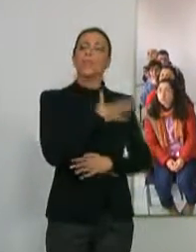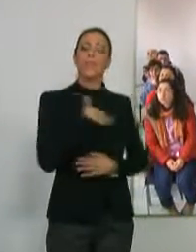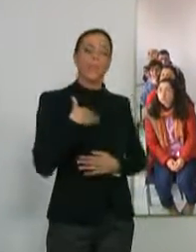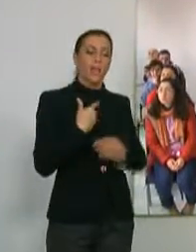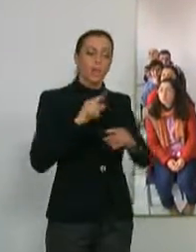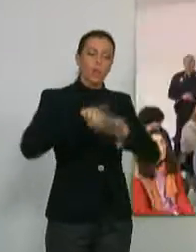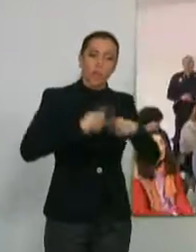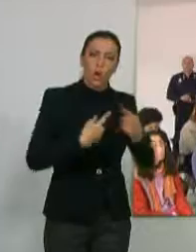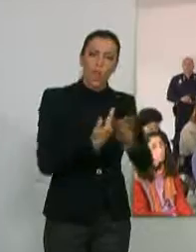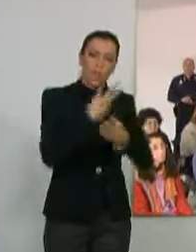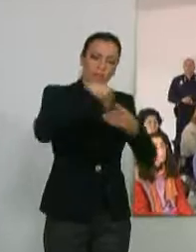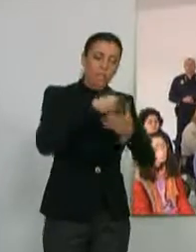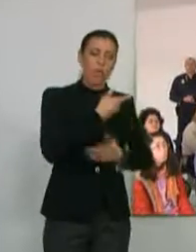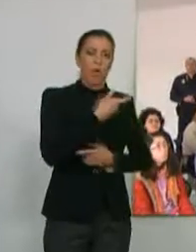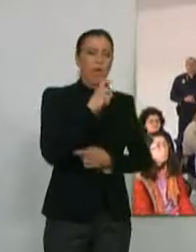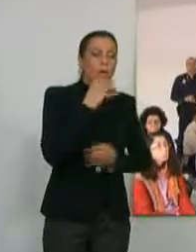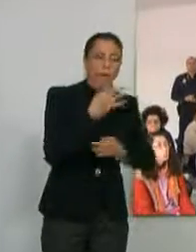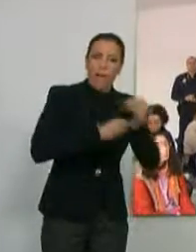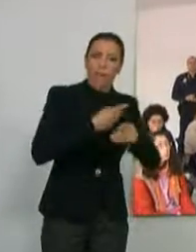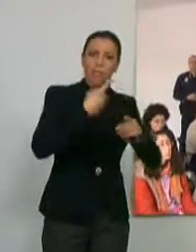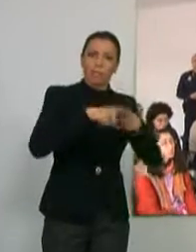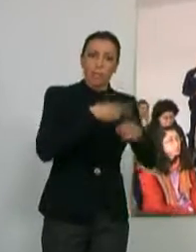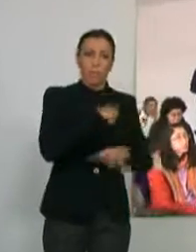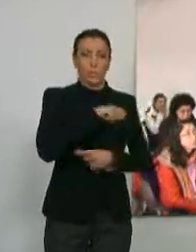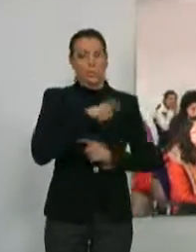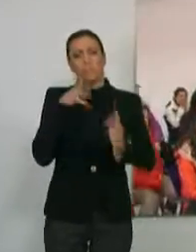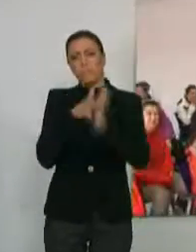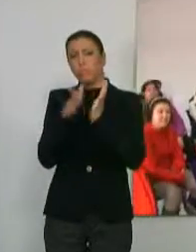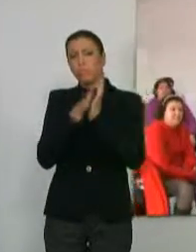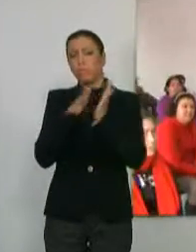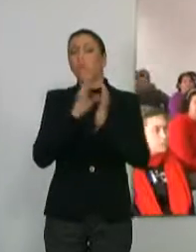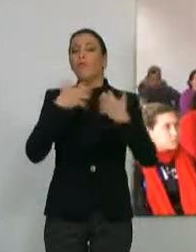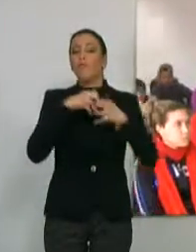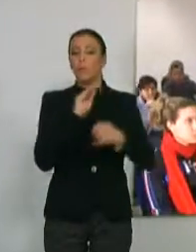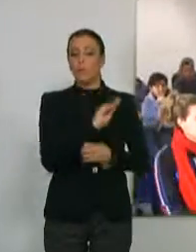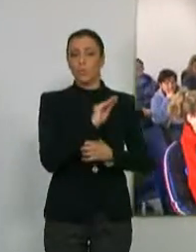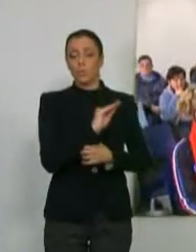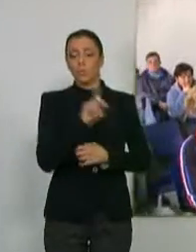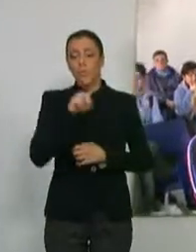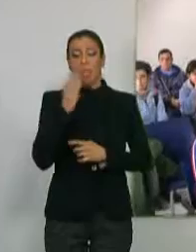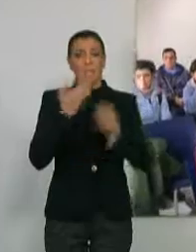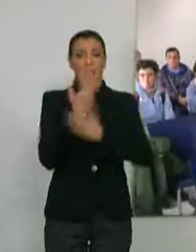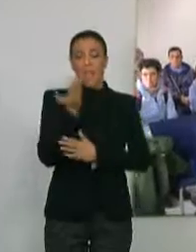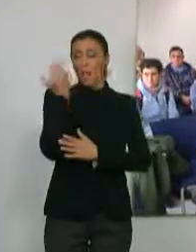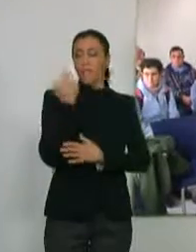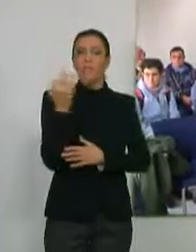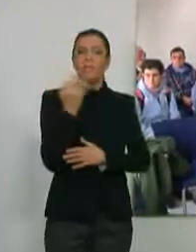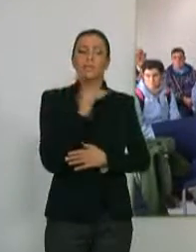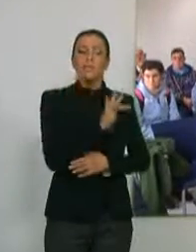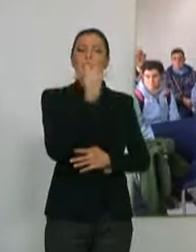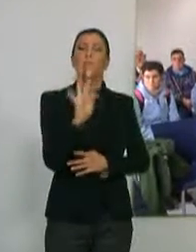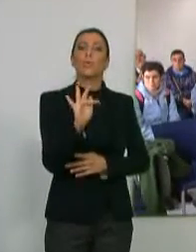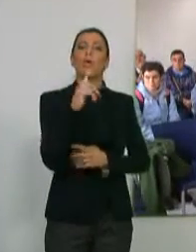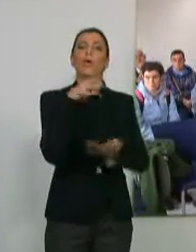el día a día en la comisaría y quiénes en ella desempeñan sus funciones. En el día de ayer fue el turno de los